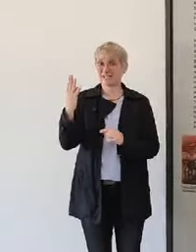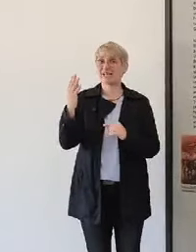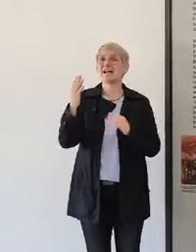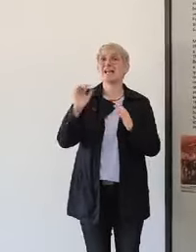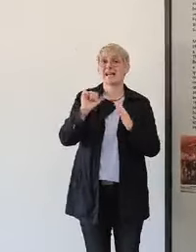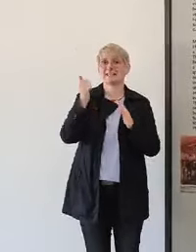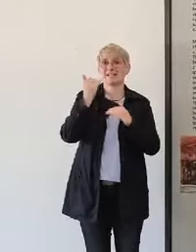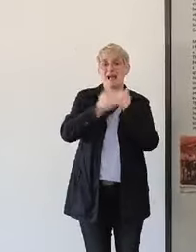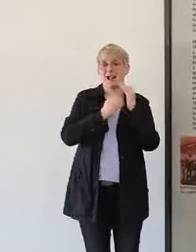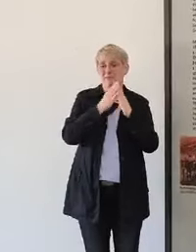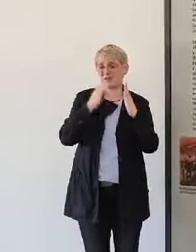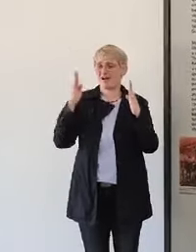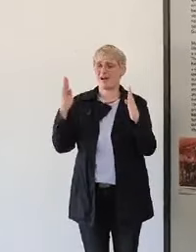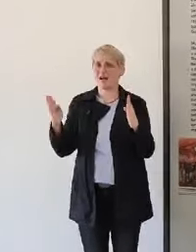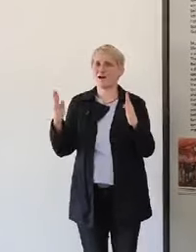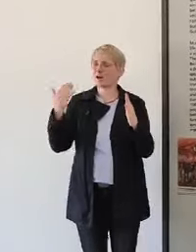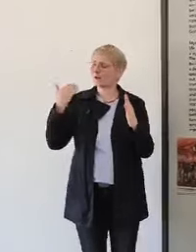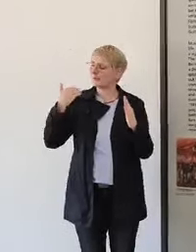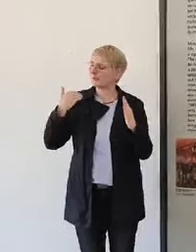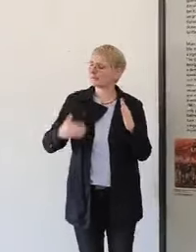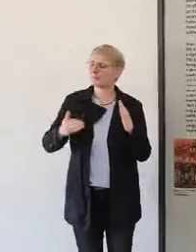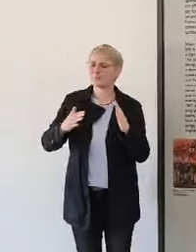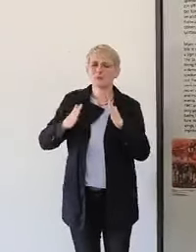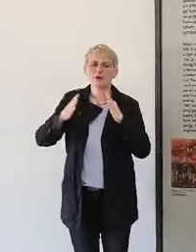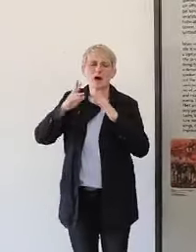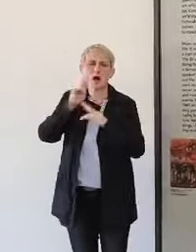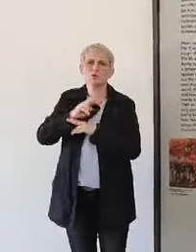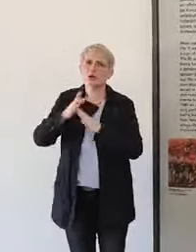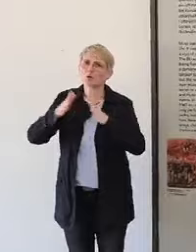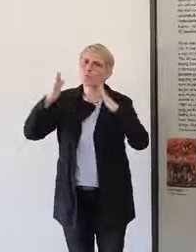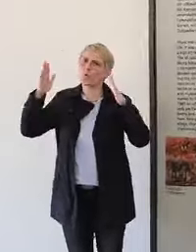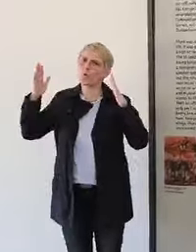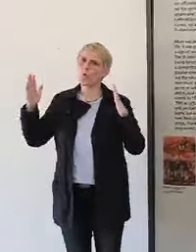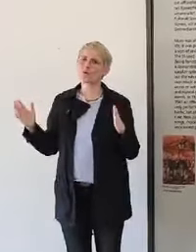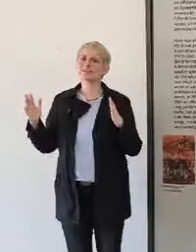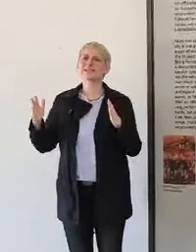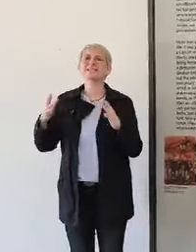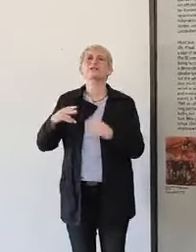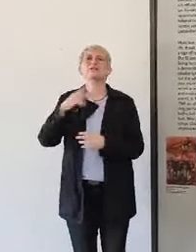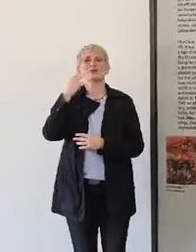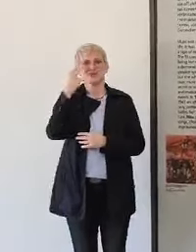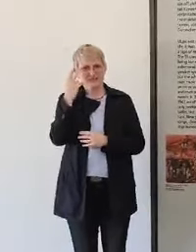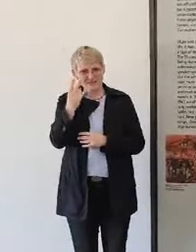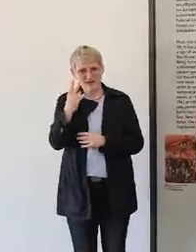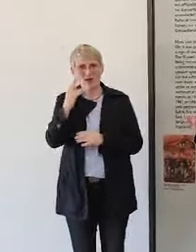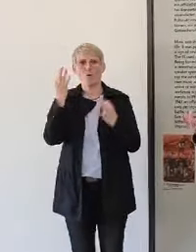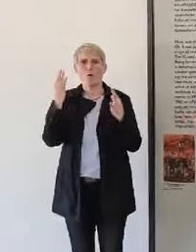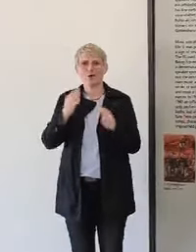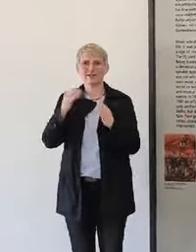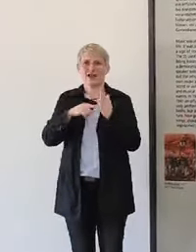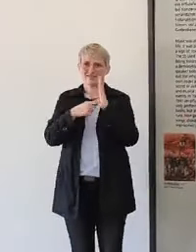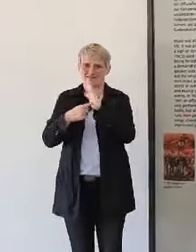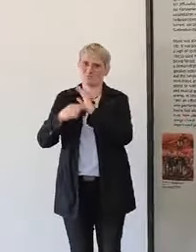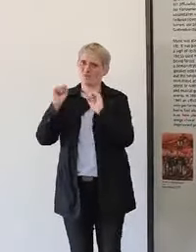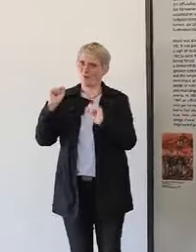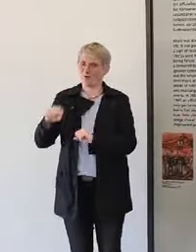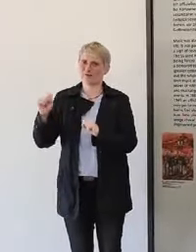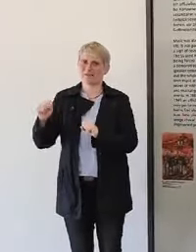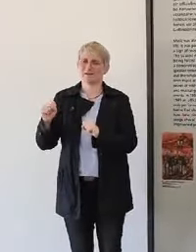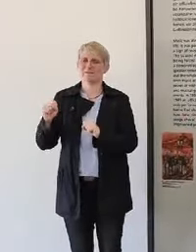mit vielen seiner Werken. Und zwei habe ich im Original ja jetzt auch zeigen können. Wie gesagt, das Hakenkreuz am Anfang,